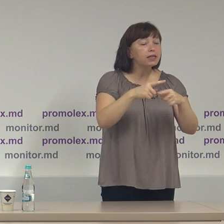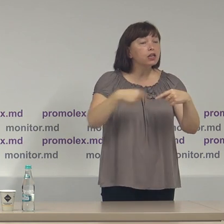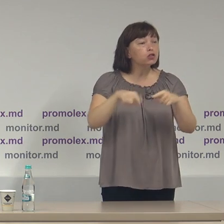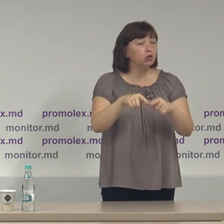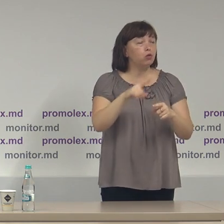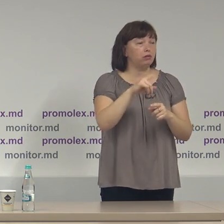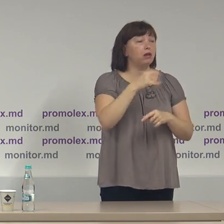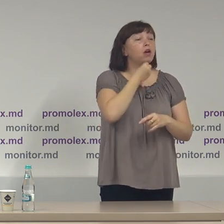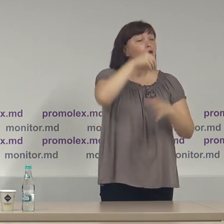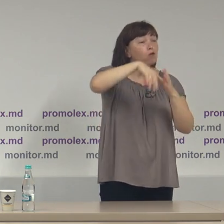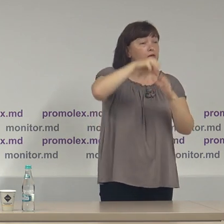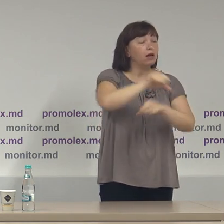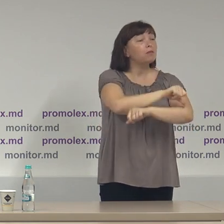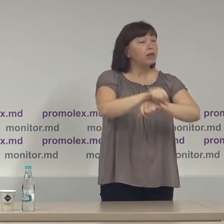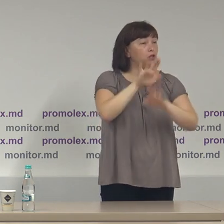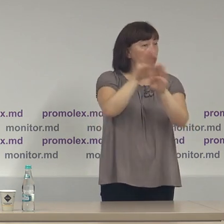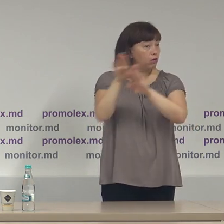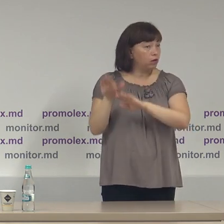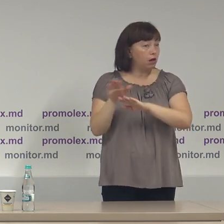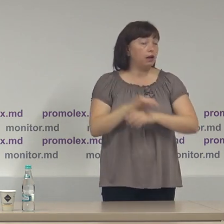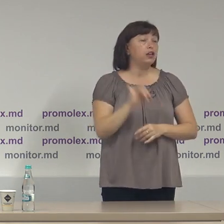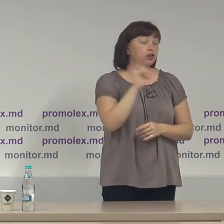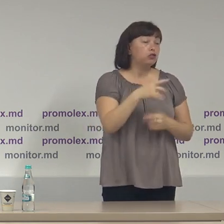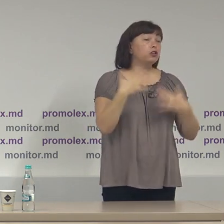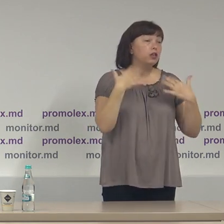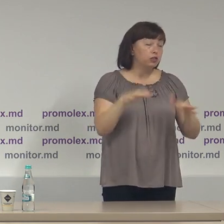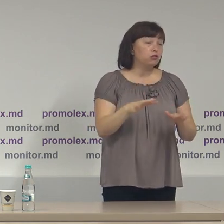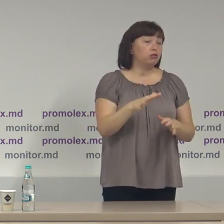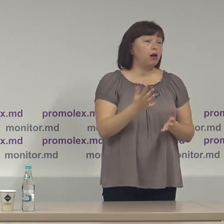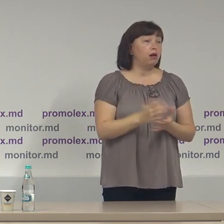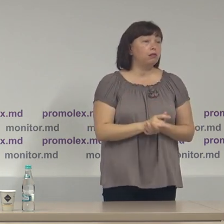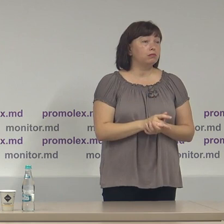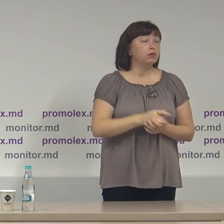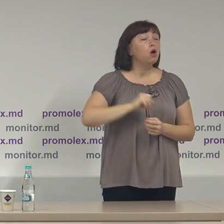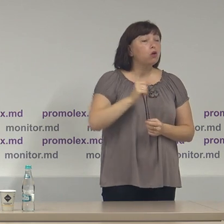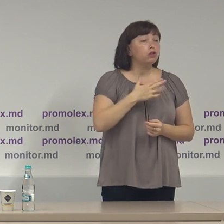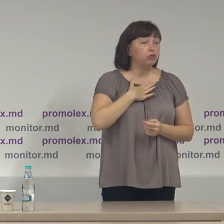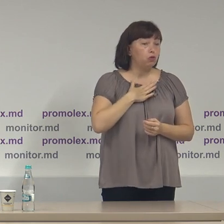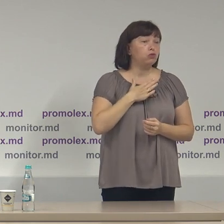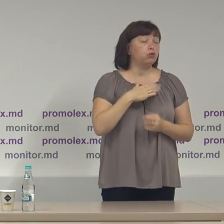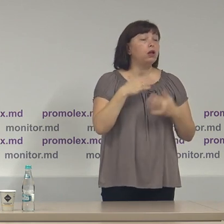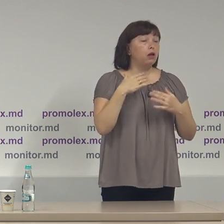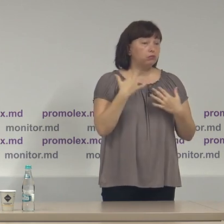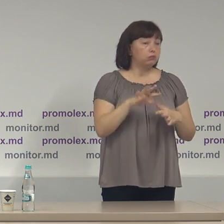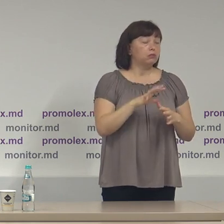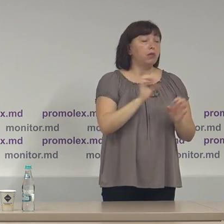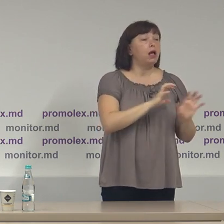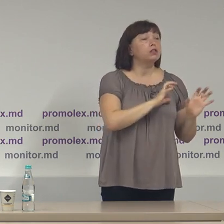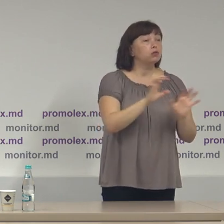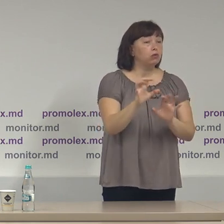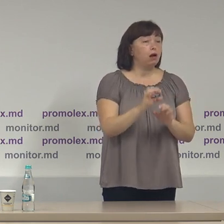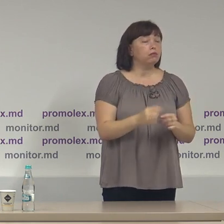votare de peste votarele țării și deja colegii noștri din EPDE pentru a asigura